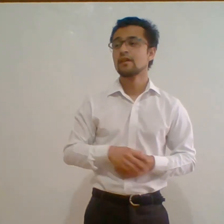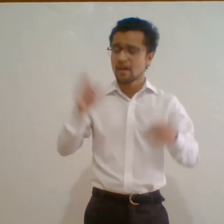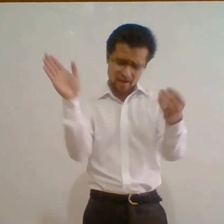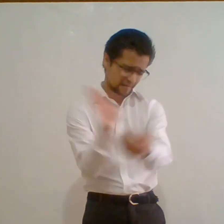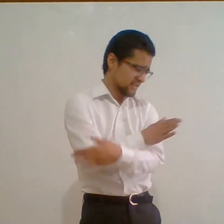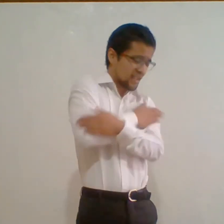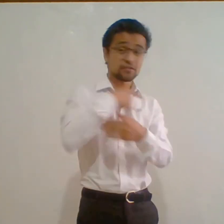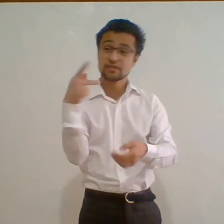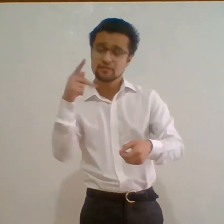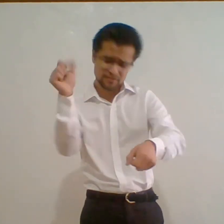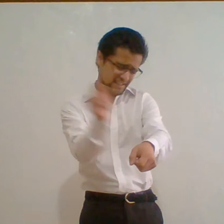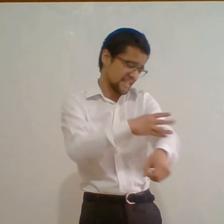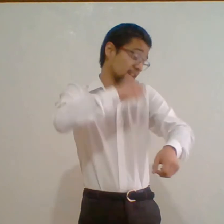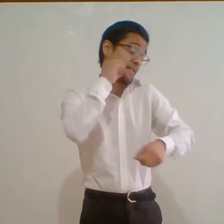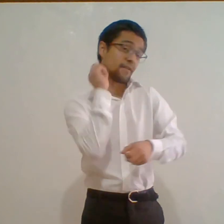Abrazándote no tiene rival